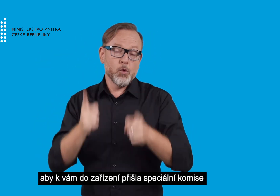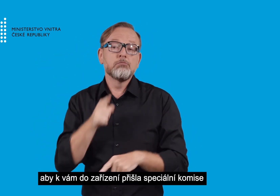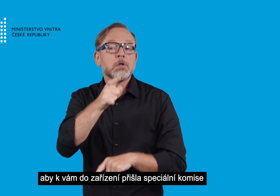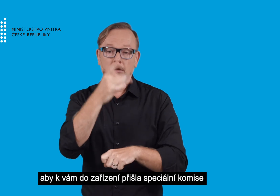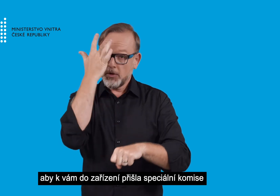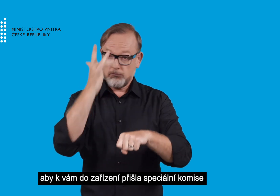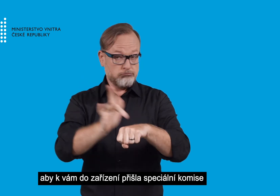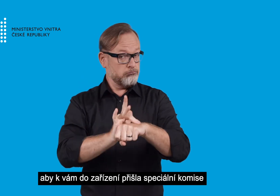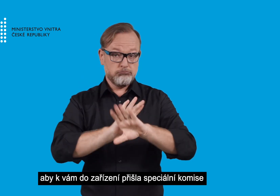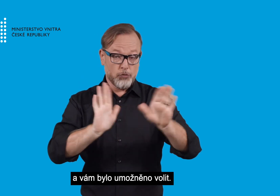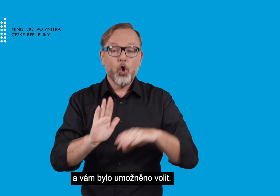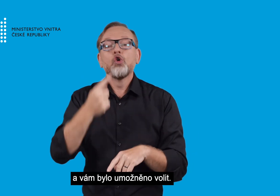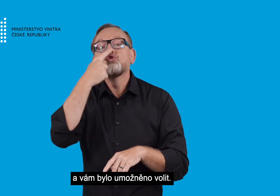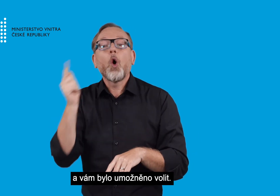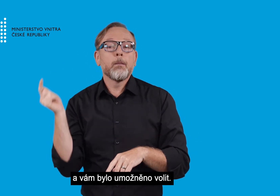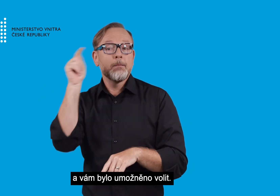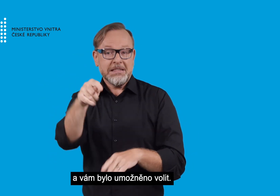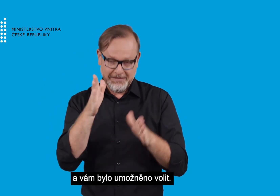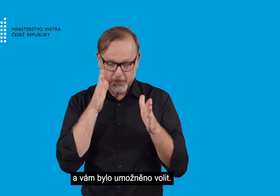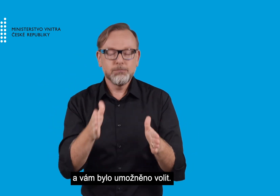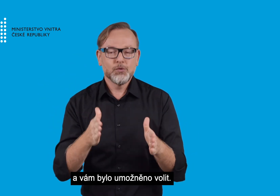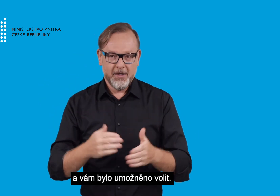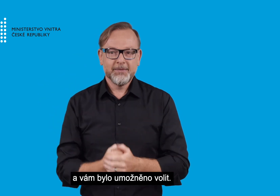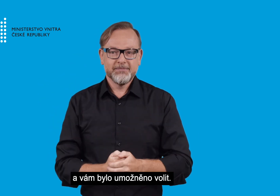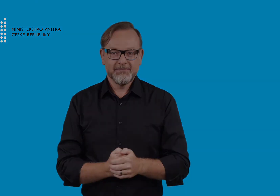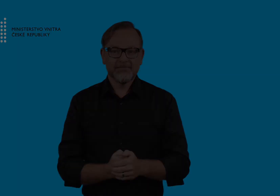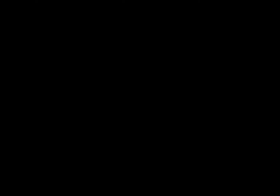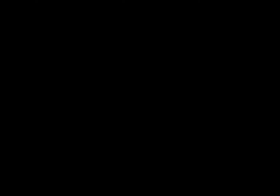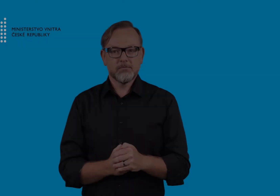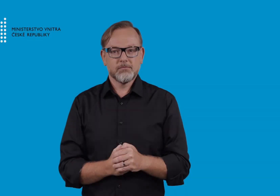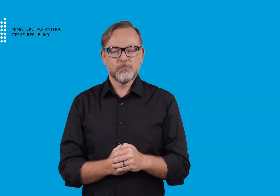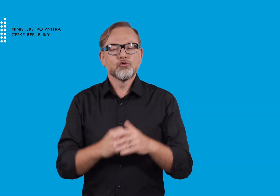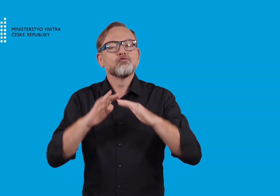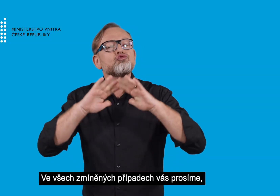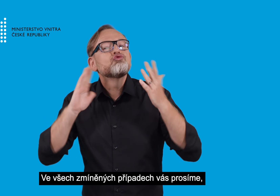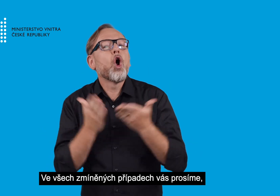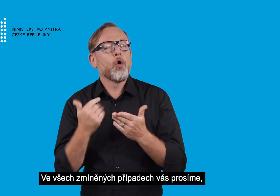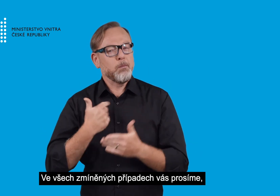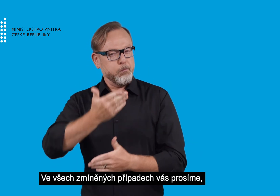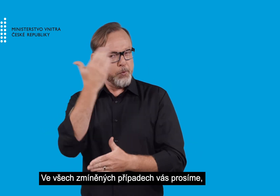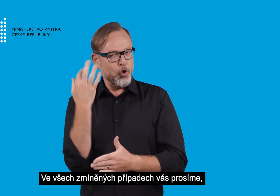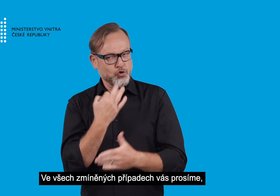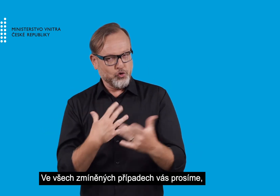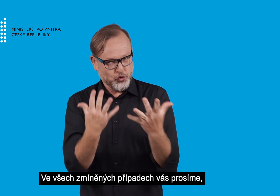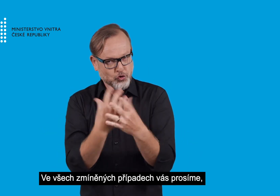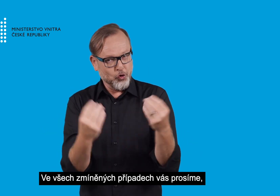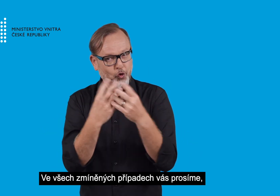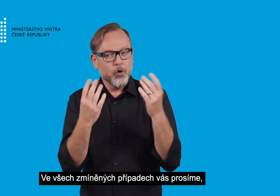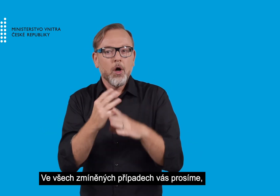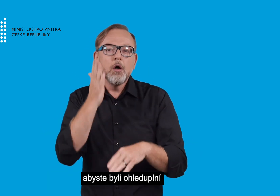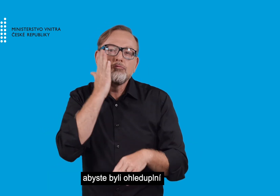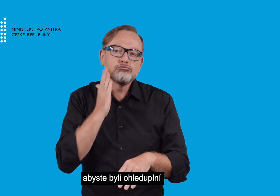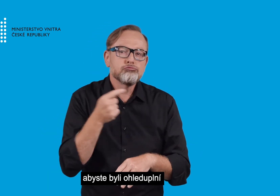jednávat, aby k vám do zařízení přišla speciální komise a vám bylo umožněno volit. Ve všech zmíněných případech vás